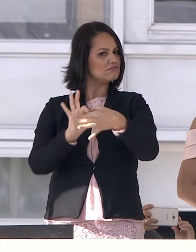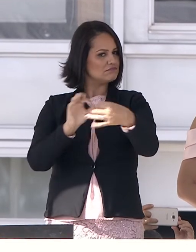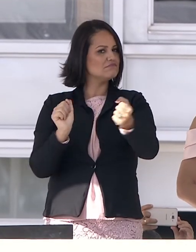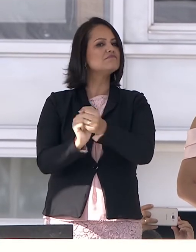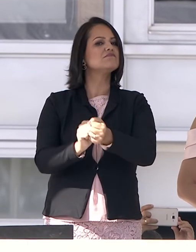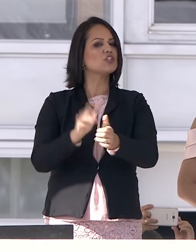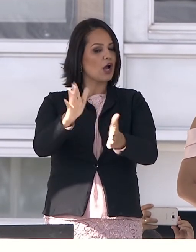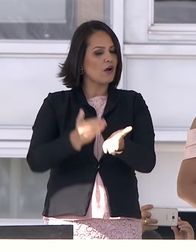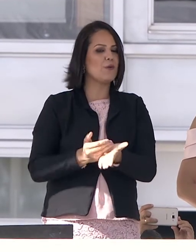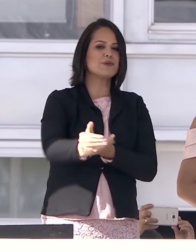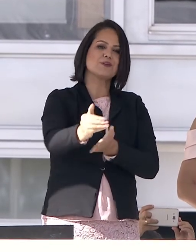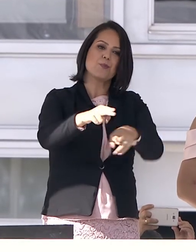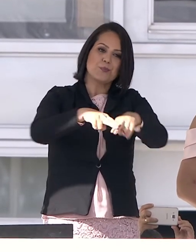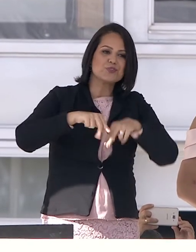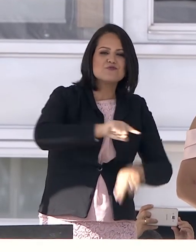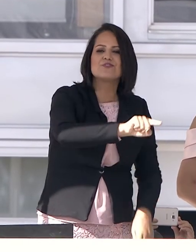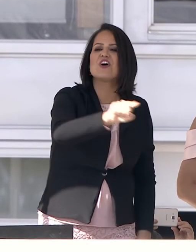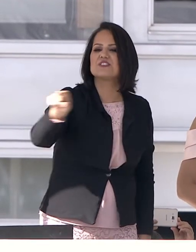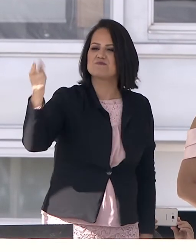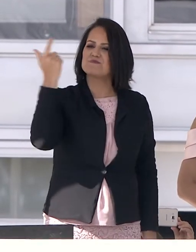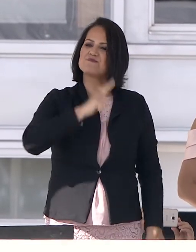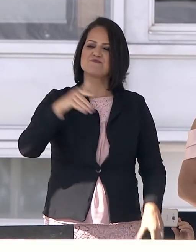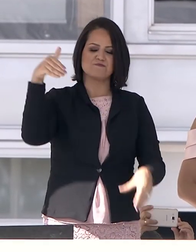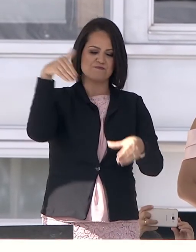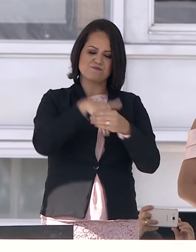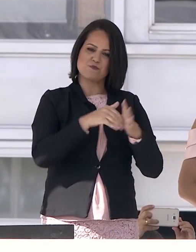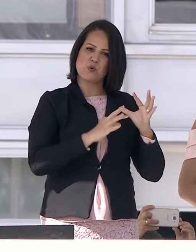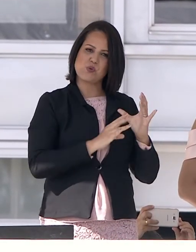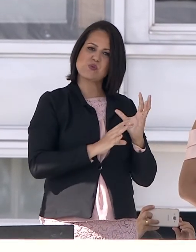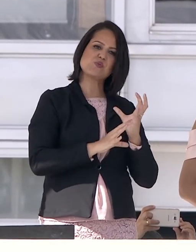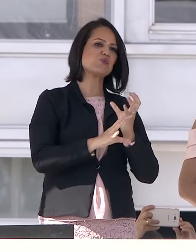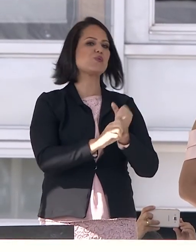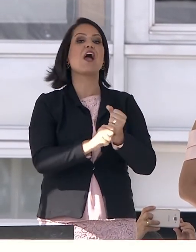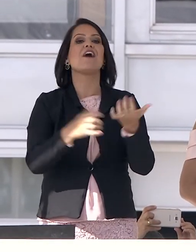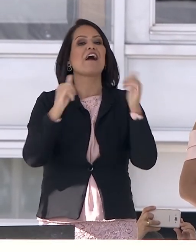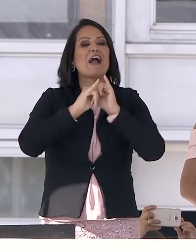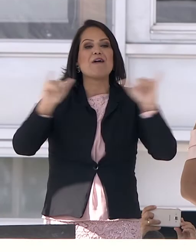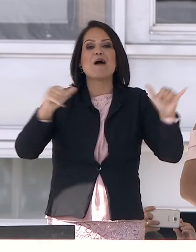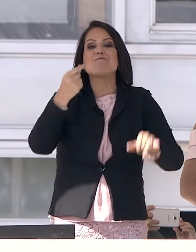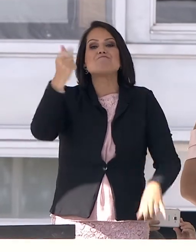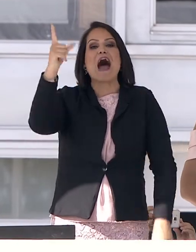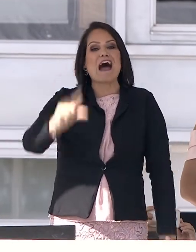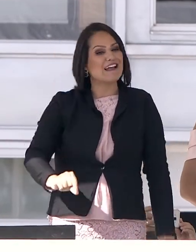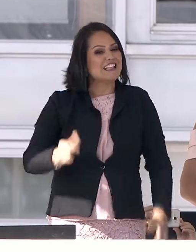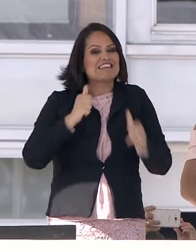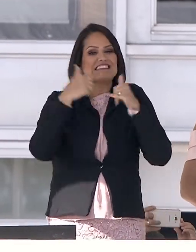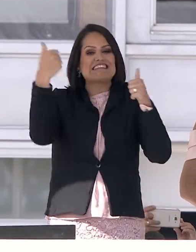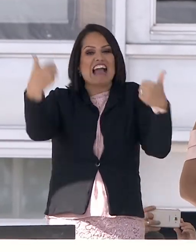Graças a vocês, eu fui eleito com a campanha mais barata da história.